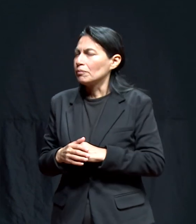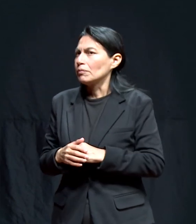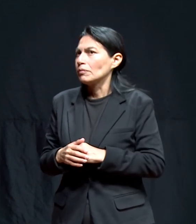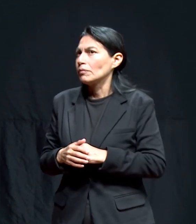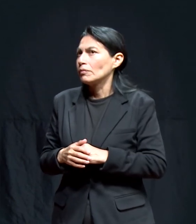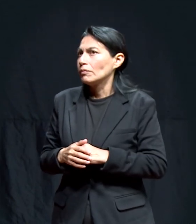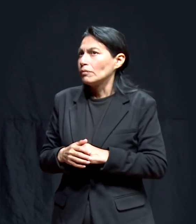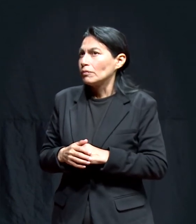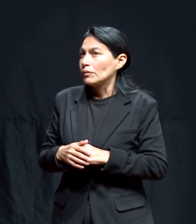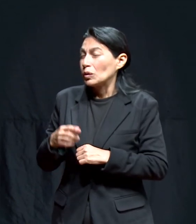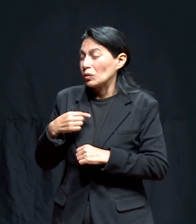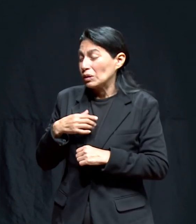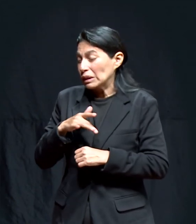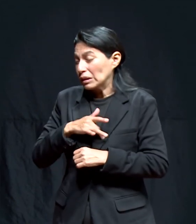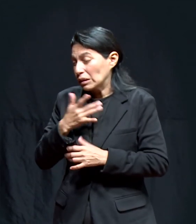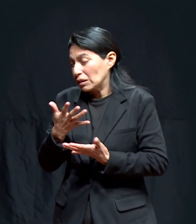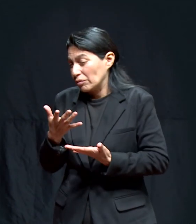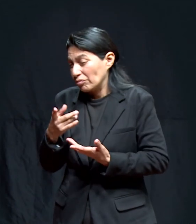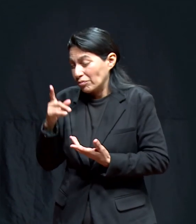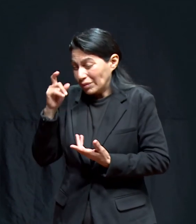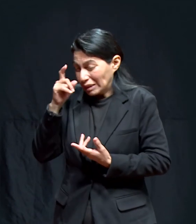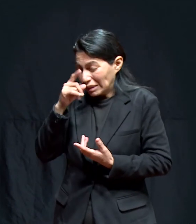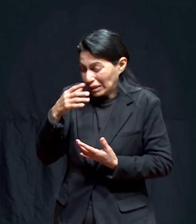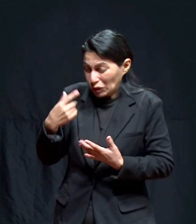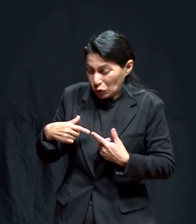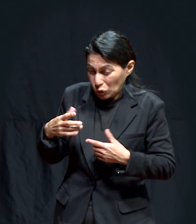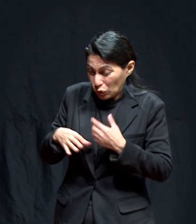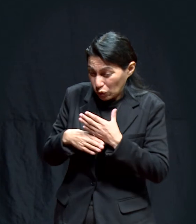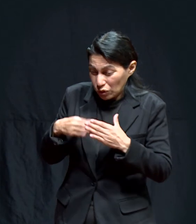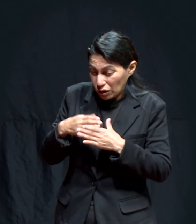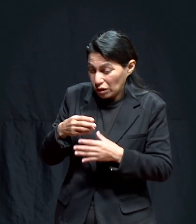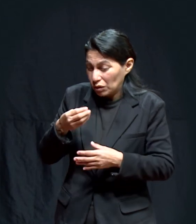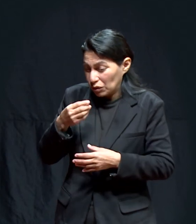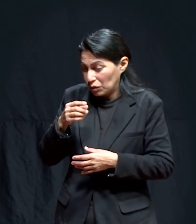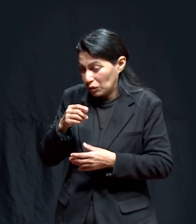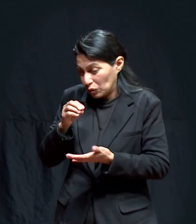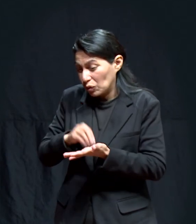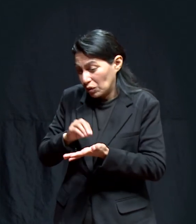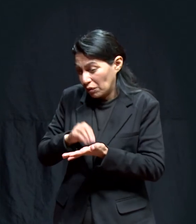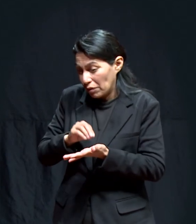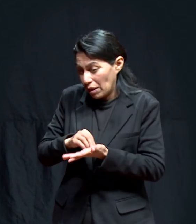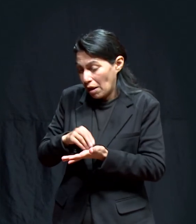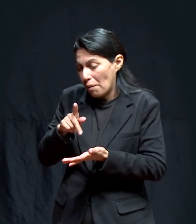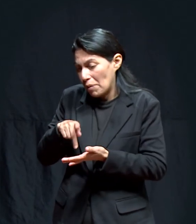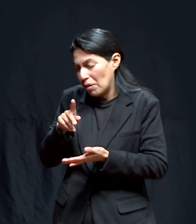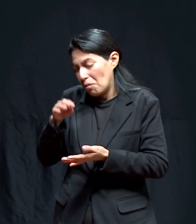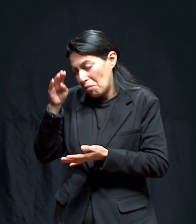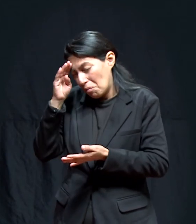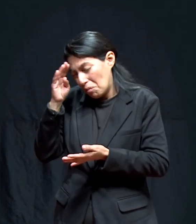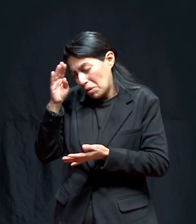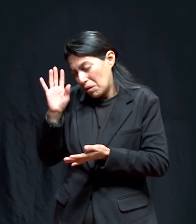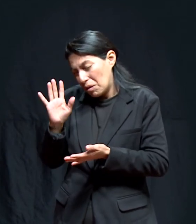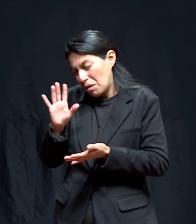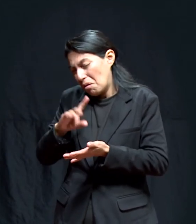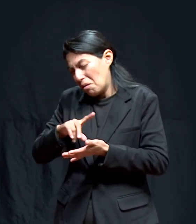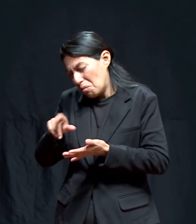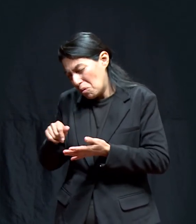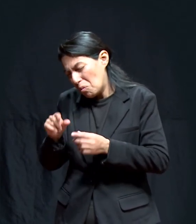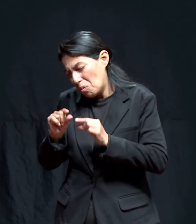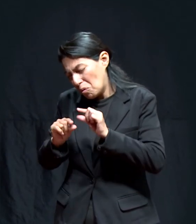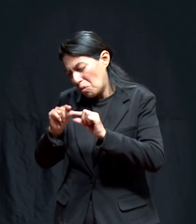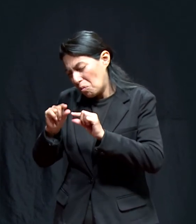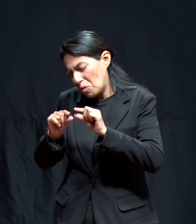yo este con muchas secuelas todavía pero ya eso se tenía que ir arreglando con el tiempo